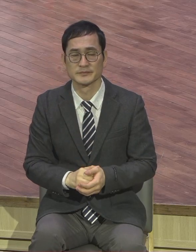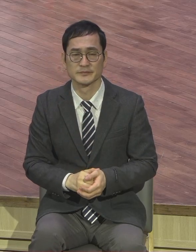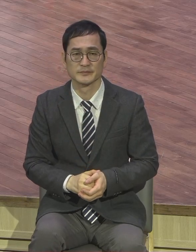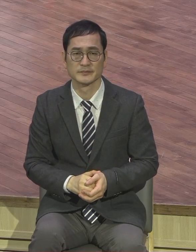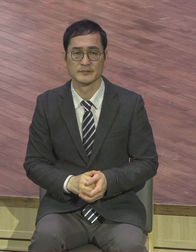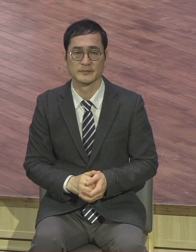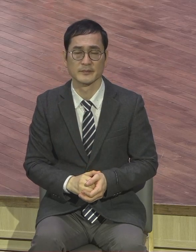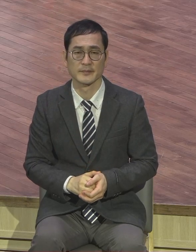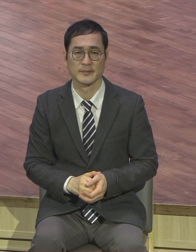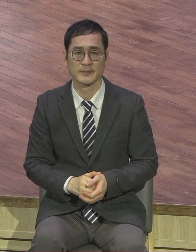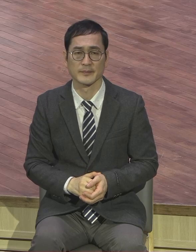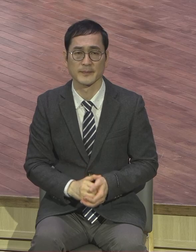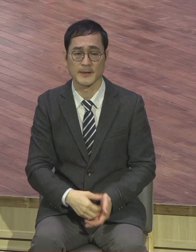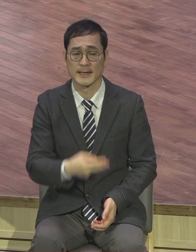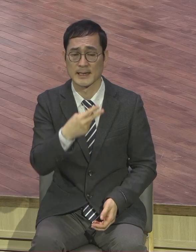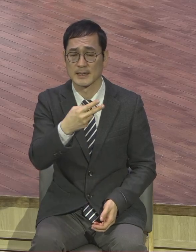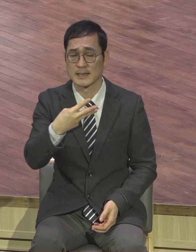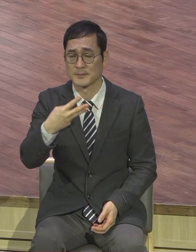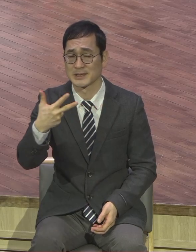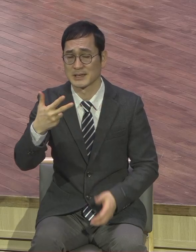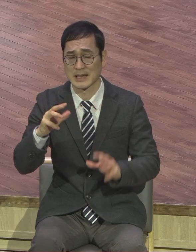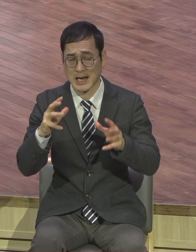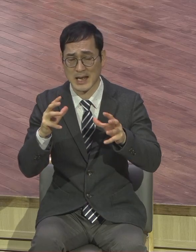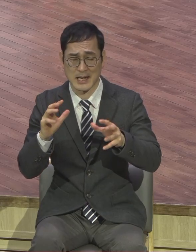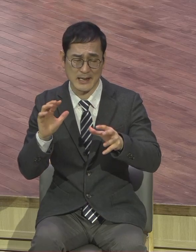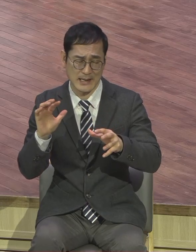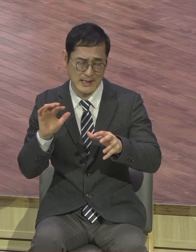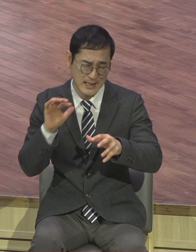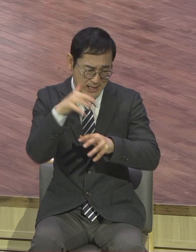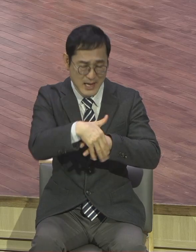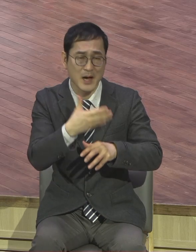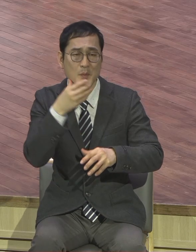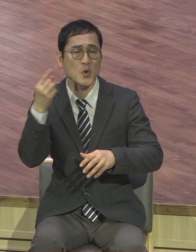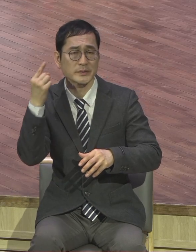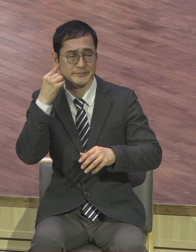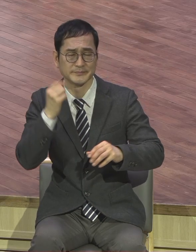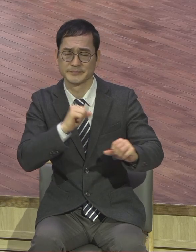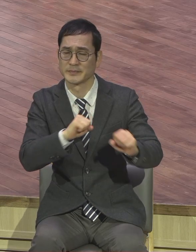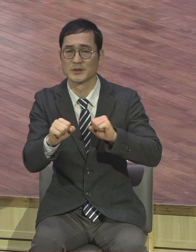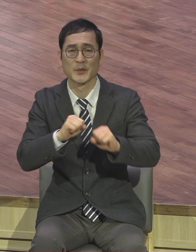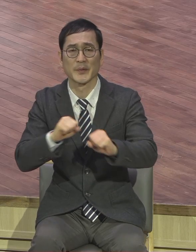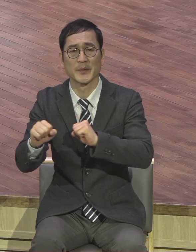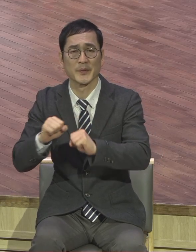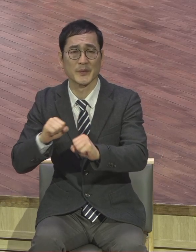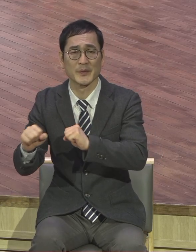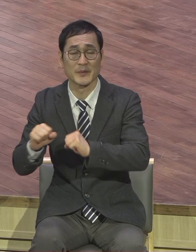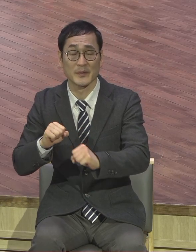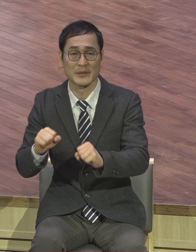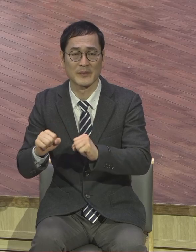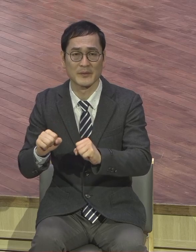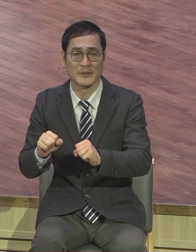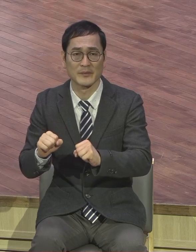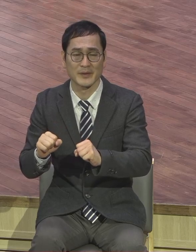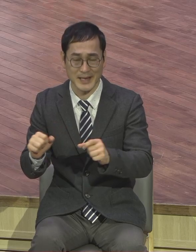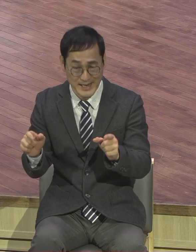그것도 땅 끝까지 모든 쪽 속으로 만민에게 주님의 지상 최대의 명령